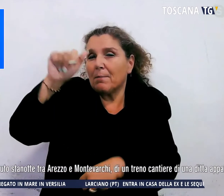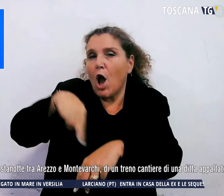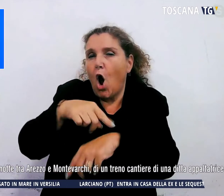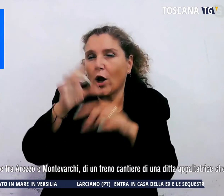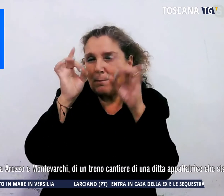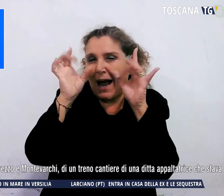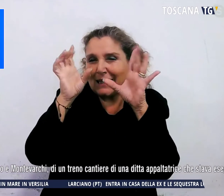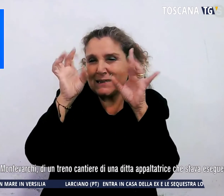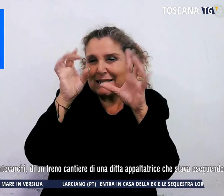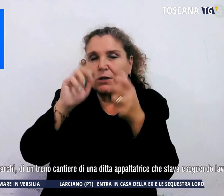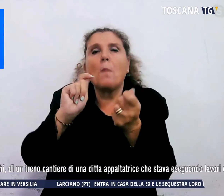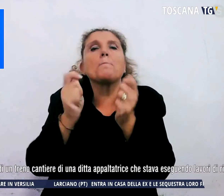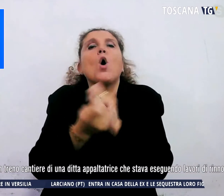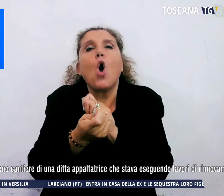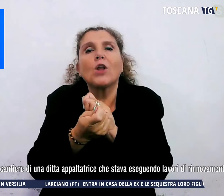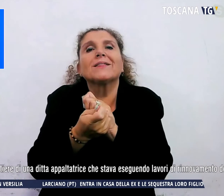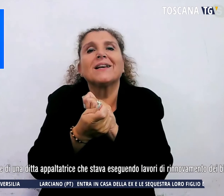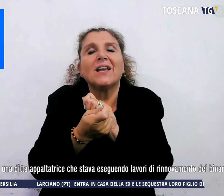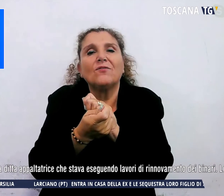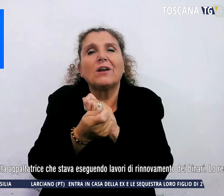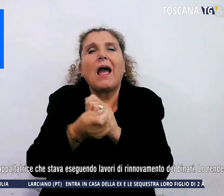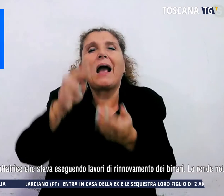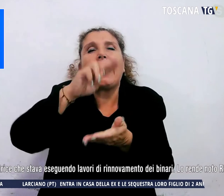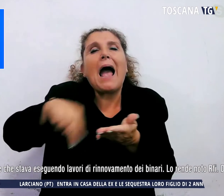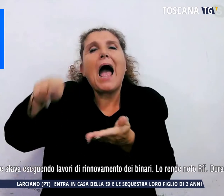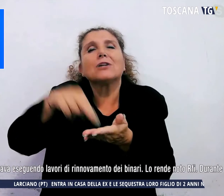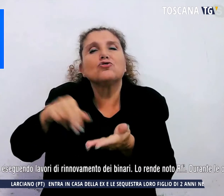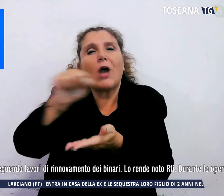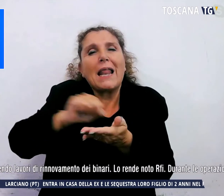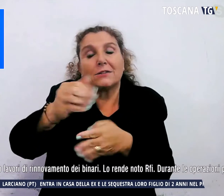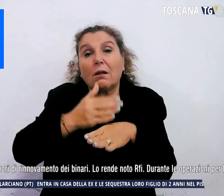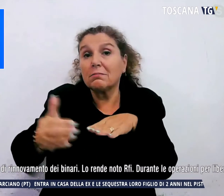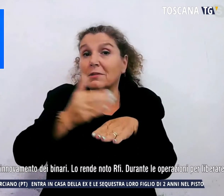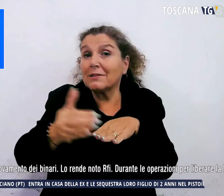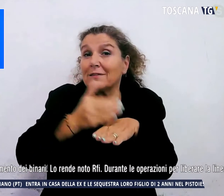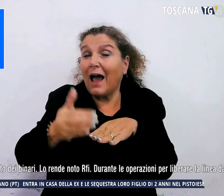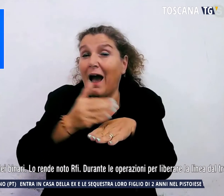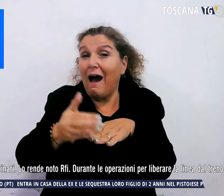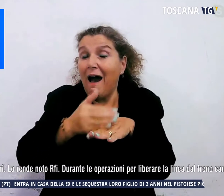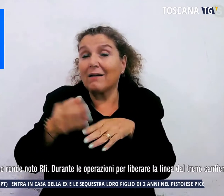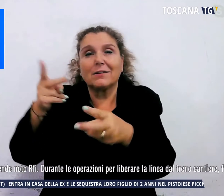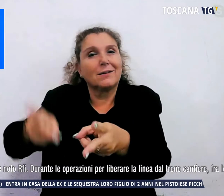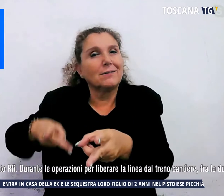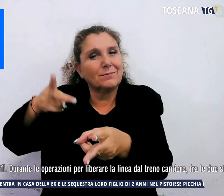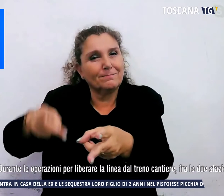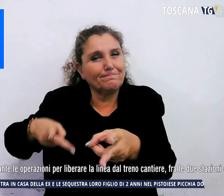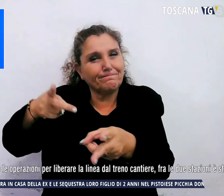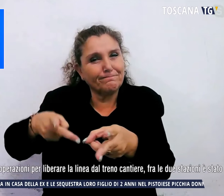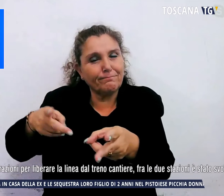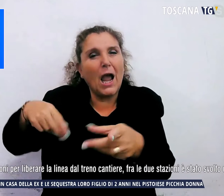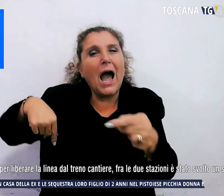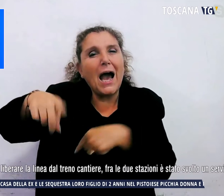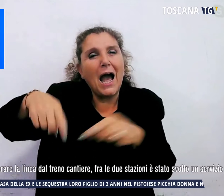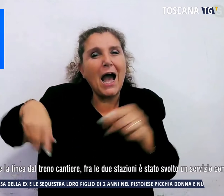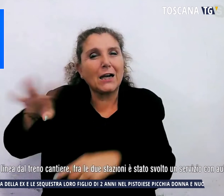modifiche, cancellazioni e ritardi di alcune corse regionali a causa del guasto